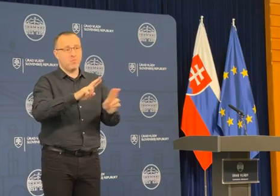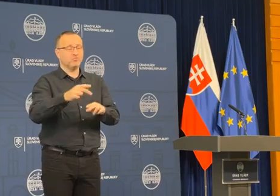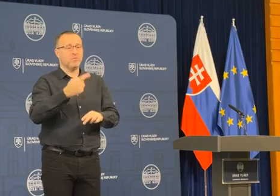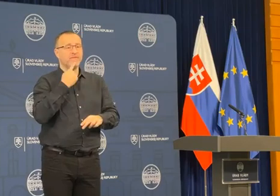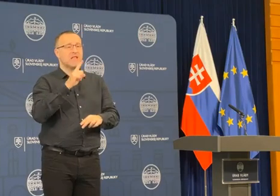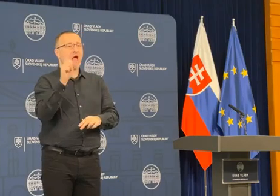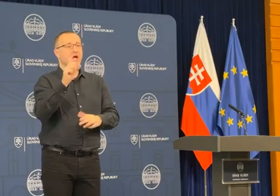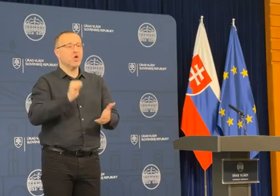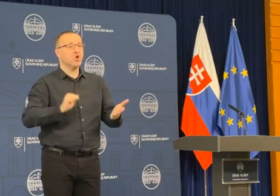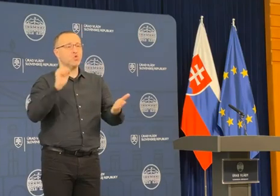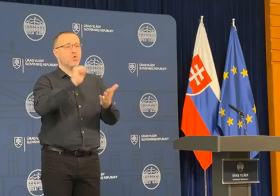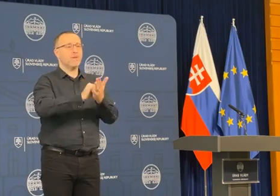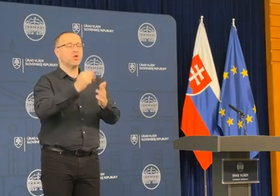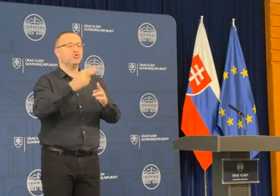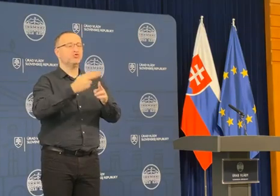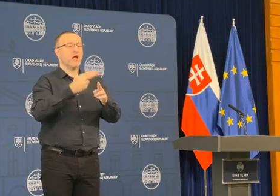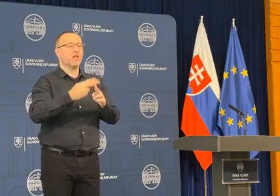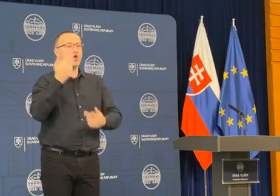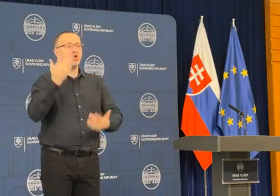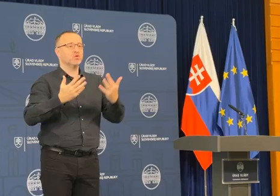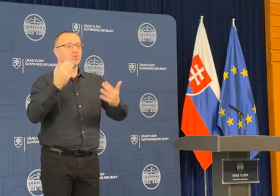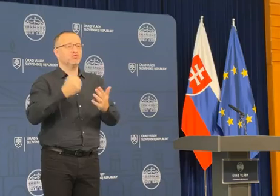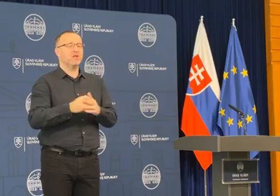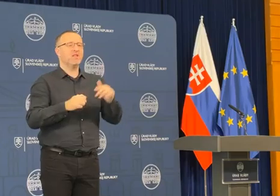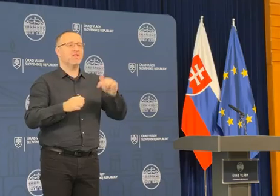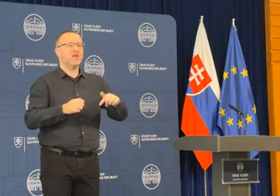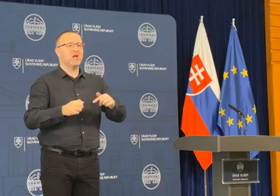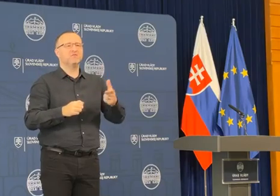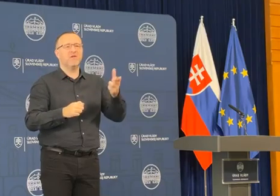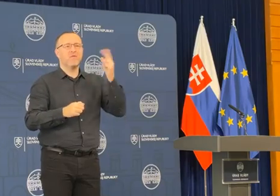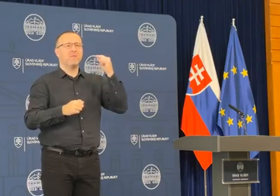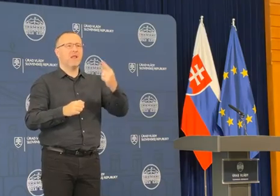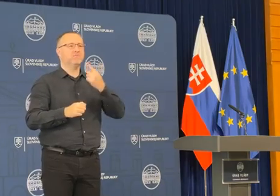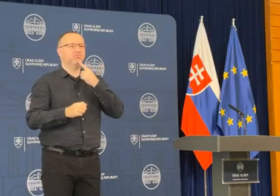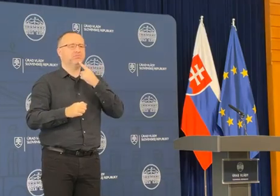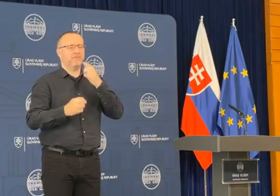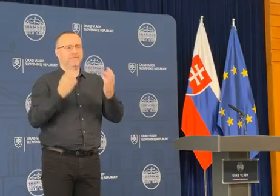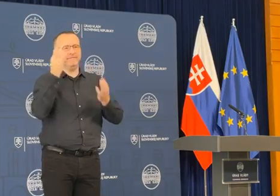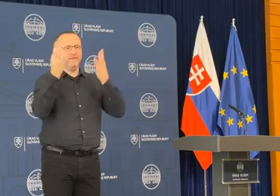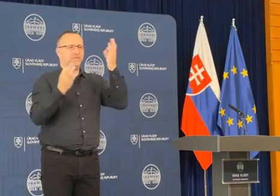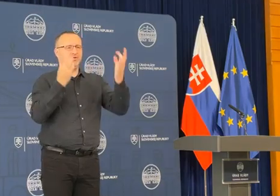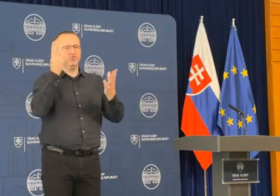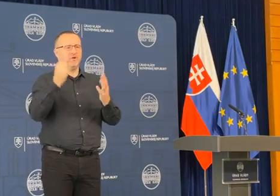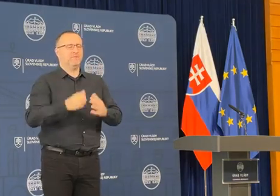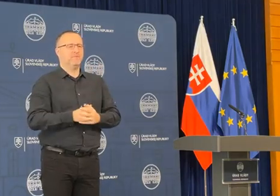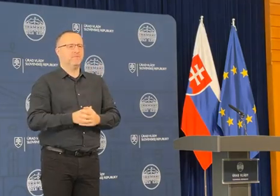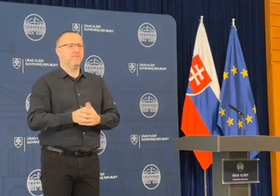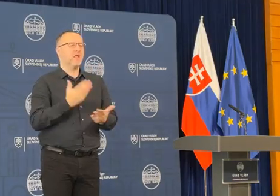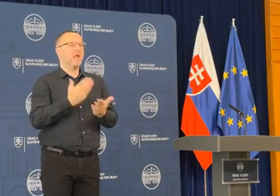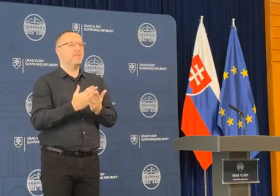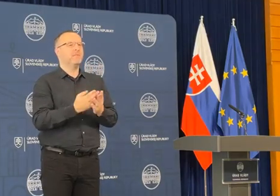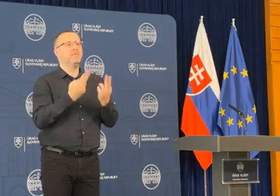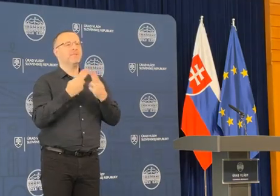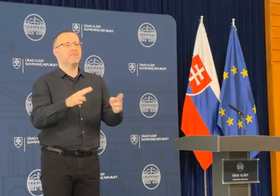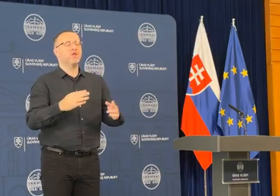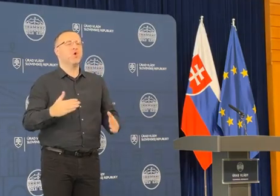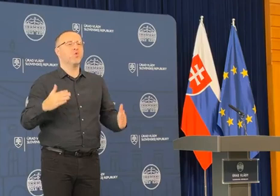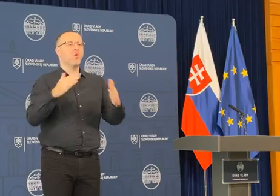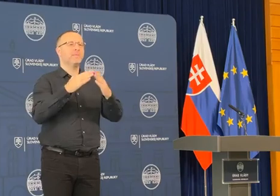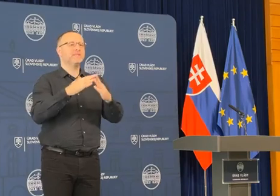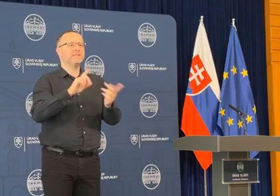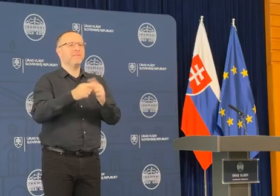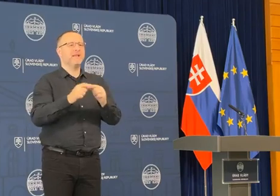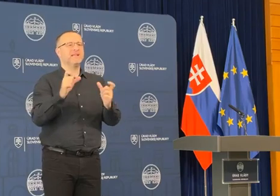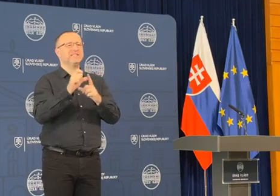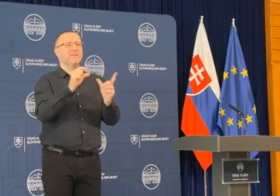mať dopad na štátny rozpočet. V tomto momente naozaj by to bolo vyslovene fikcia. Ja hovorím o prípadných kompenzáciách, napríklad pre SPK a tak ďalej.